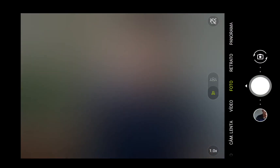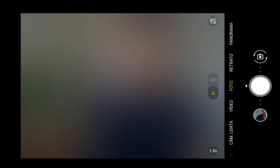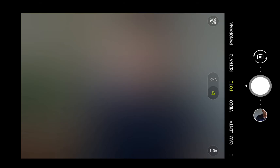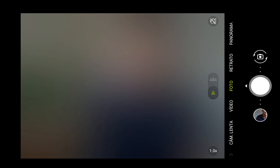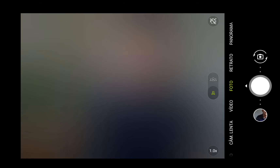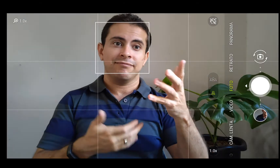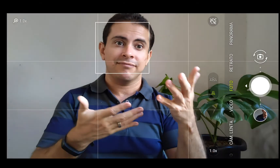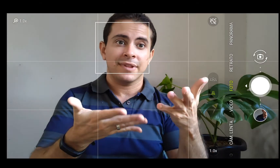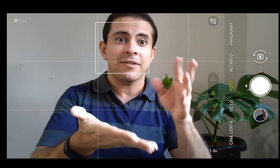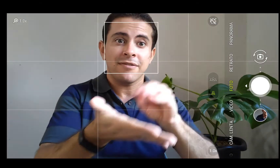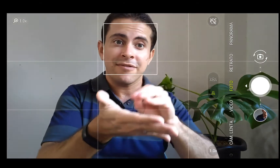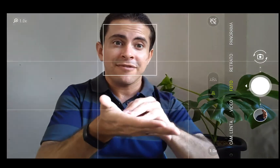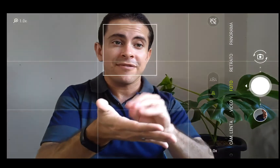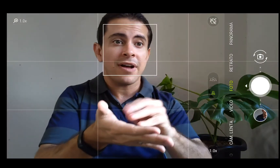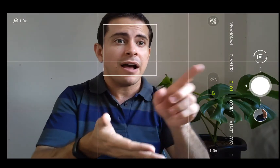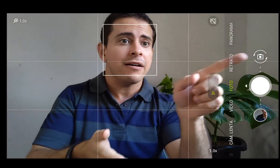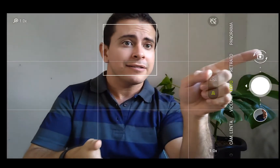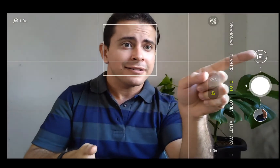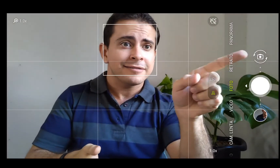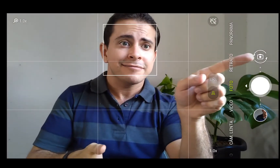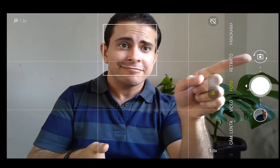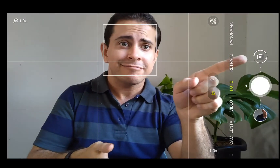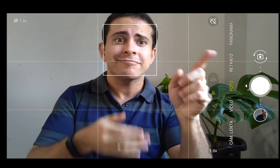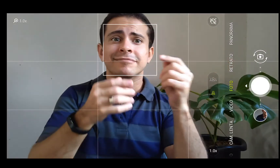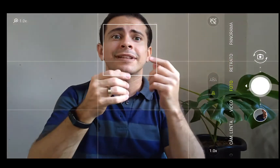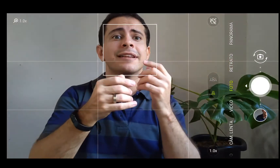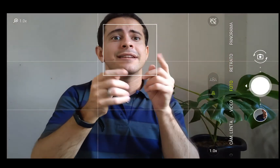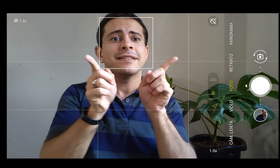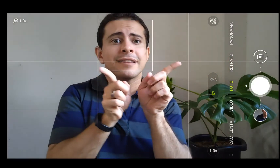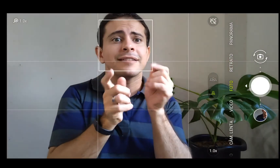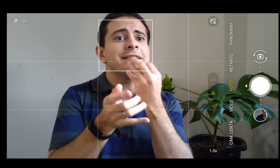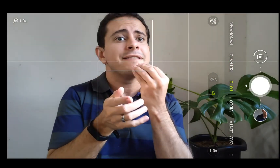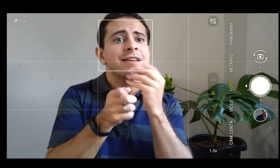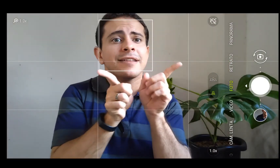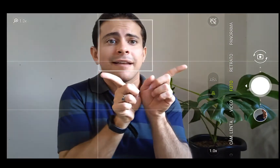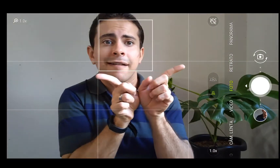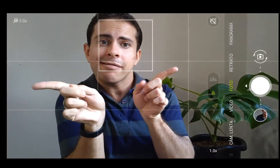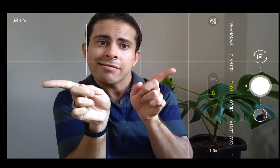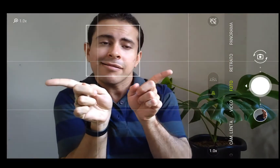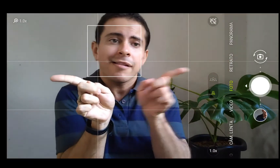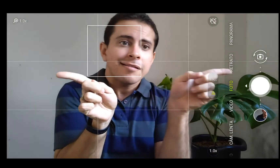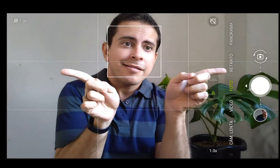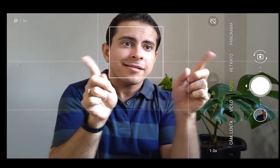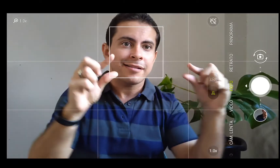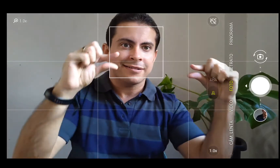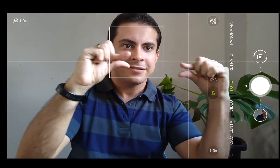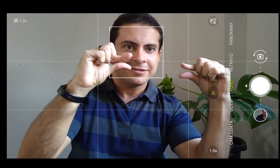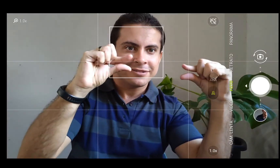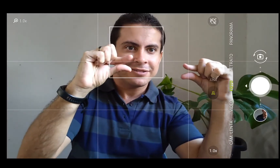né, ela é para ter uma setinha para cima e para baixo aqui, para a gente saber que dá para mudar o ângulo da câmera aqui,